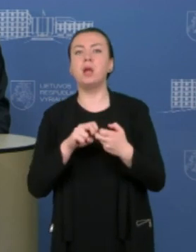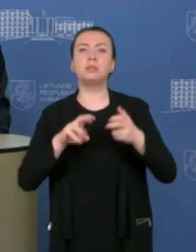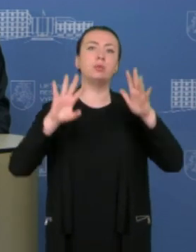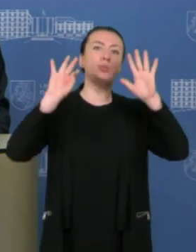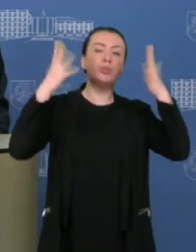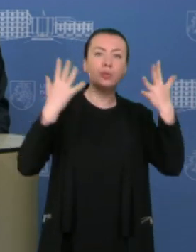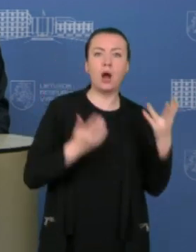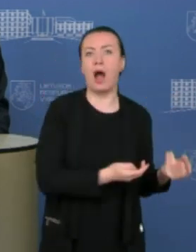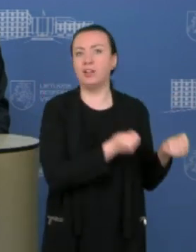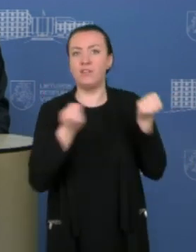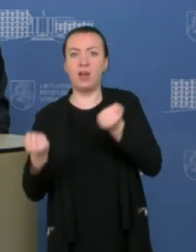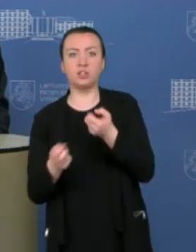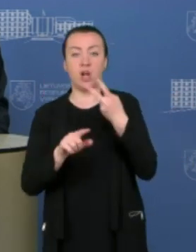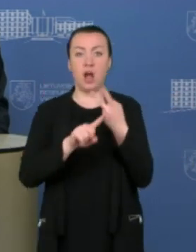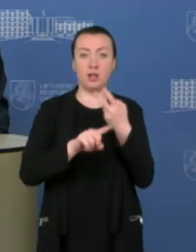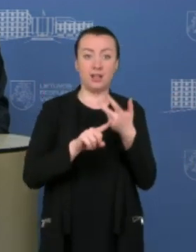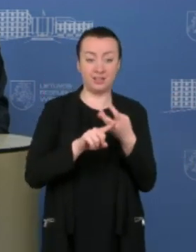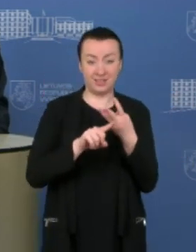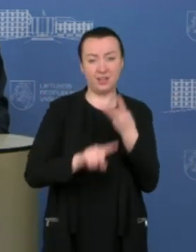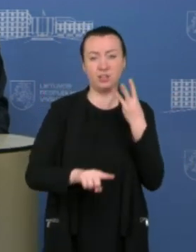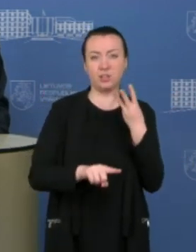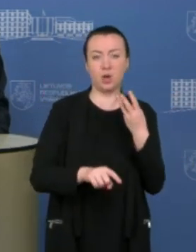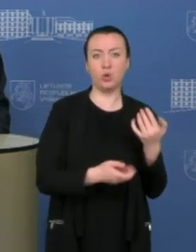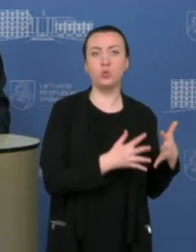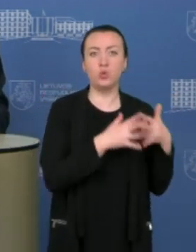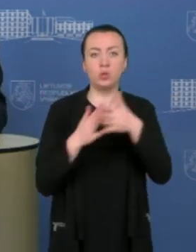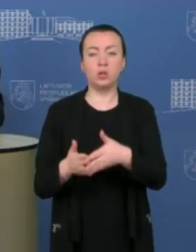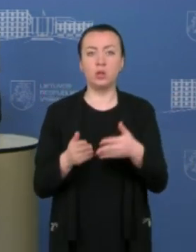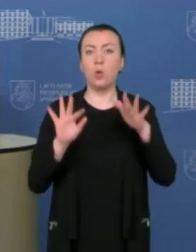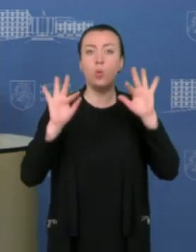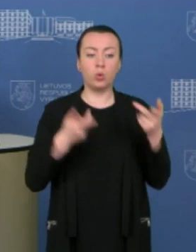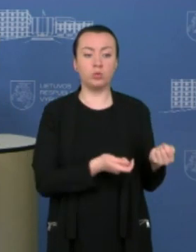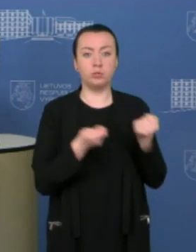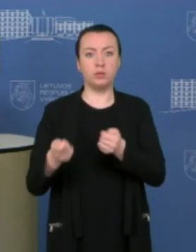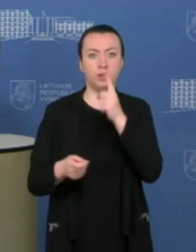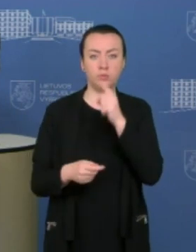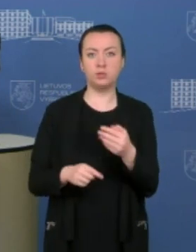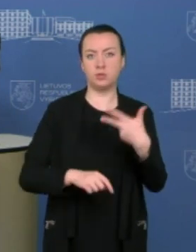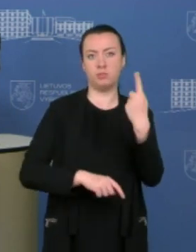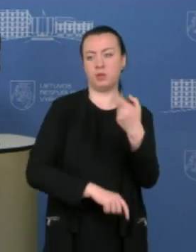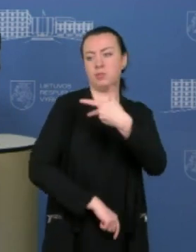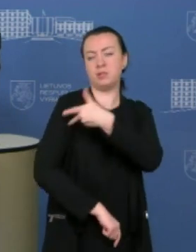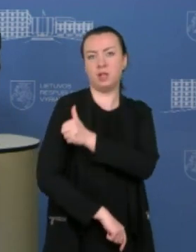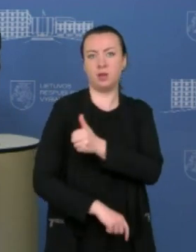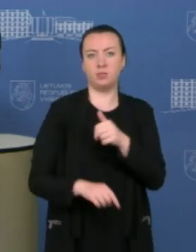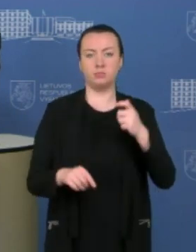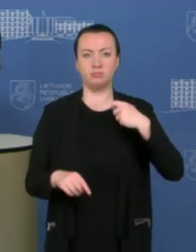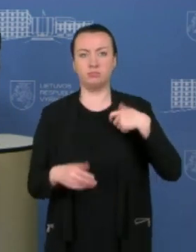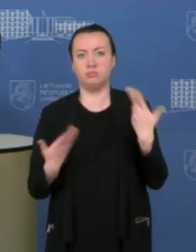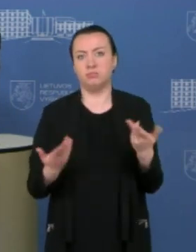prieščių nepristatyta trečioji siunta, tokio atveju ir pirmasis skiepas prarastų savo